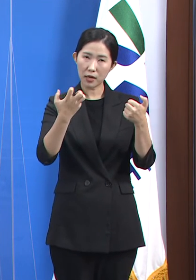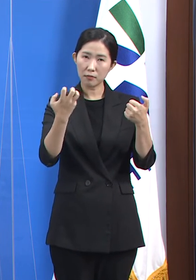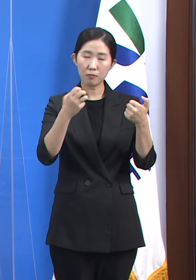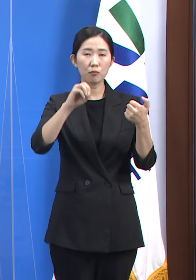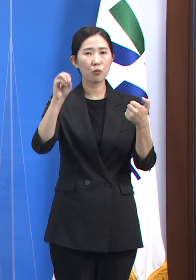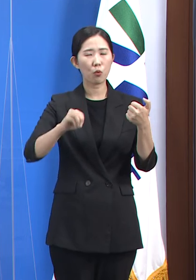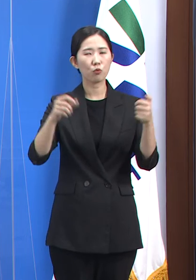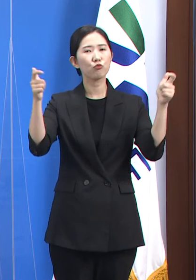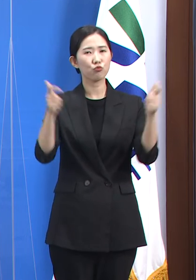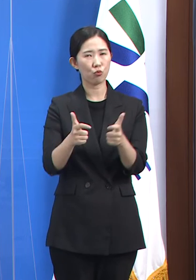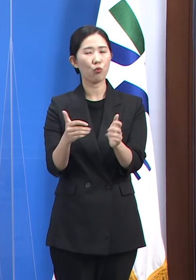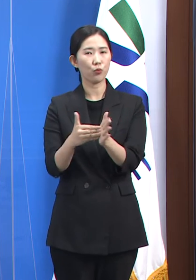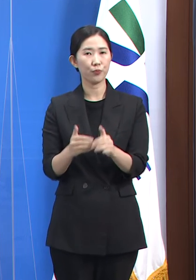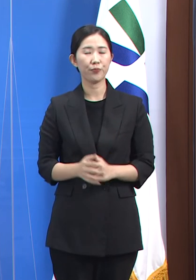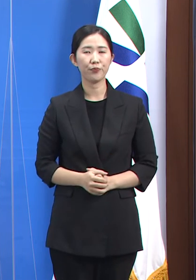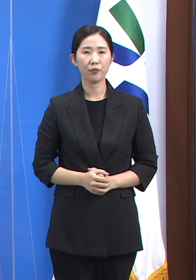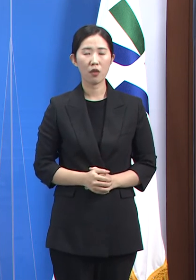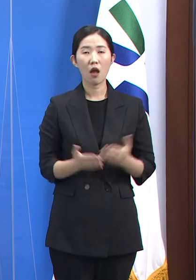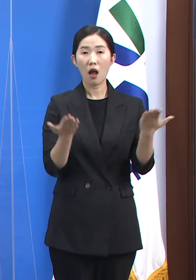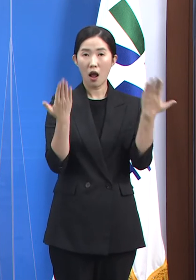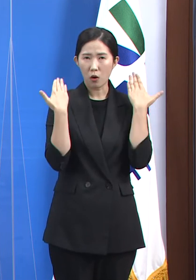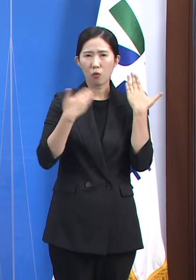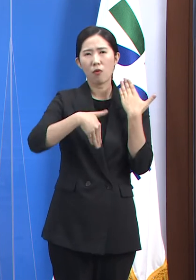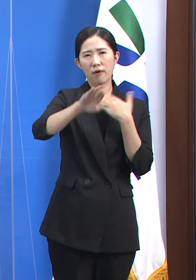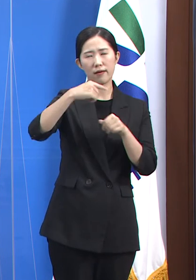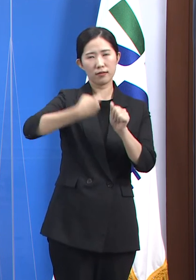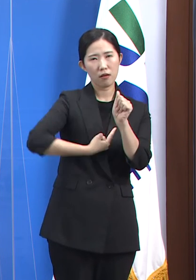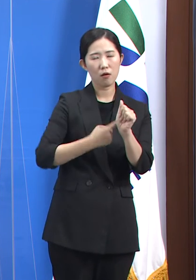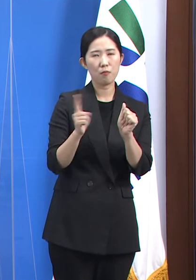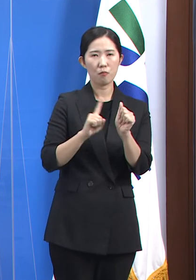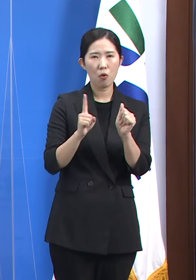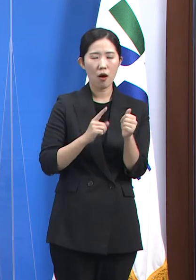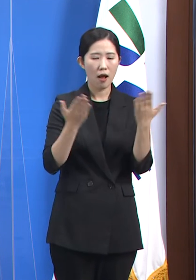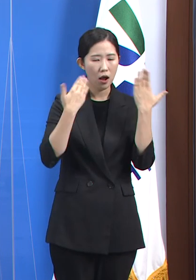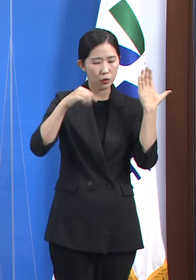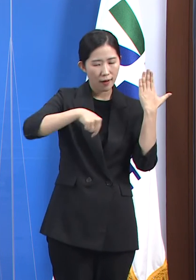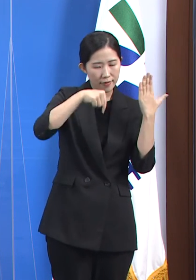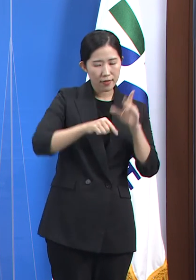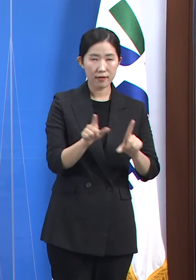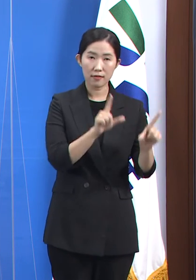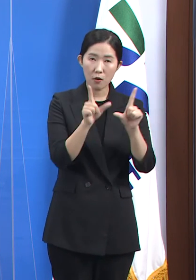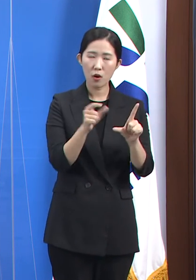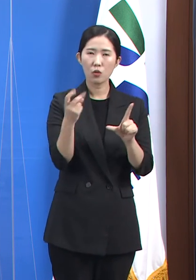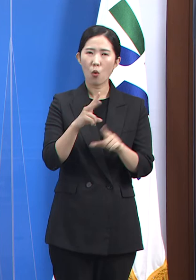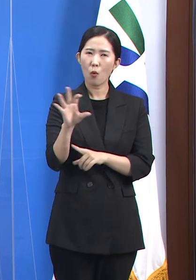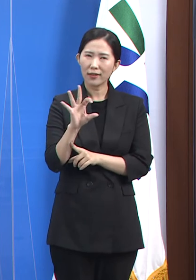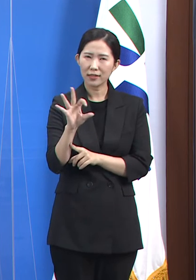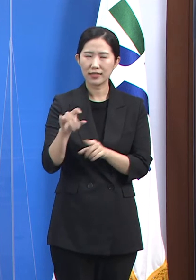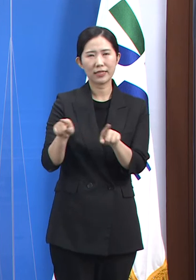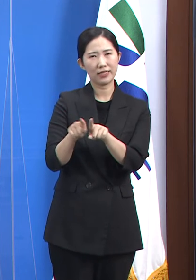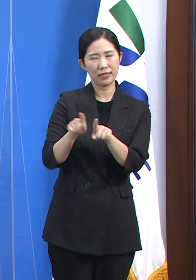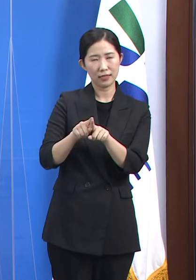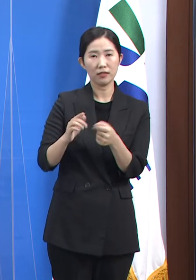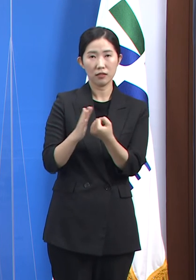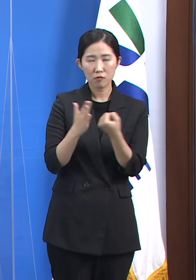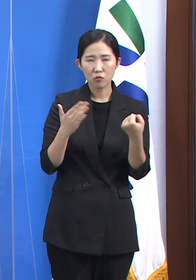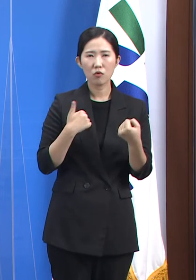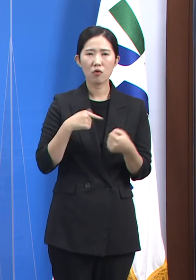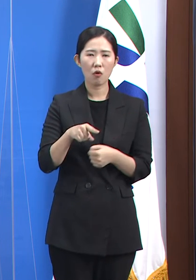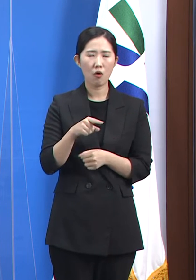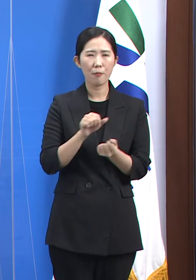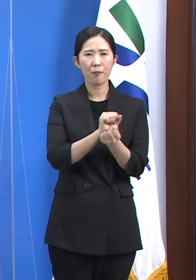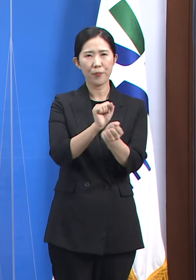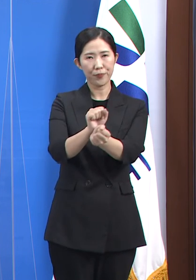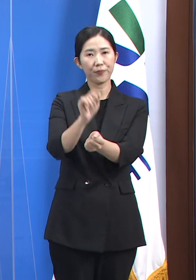등교 확대로 인한 접촉 빈도 증가, 화장실 등 교내 시설 공동 이용 등이 주요 전파 요인으로 파악되며 마스크